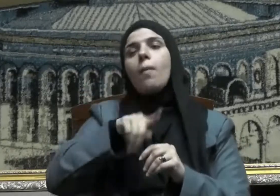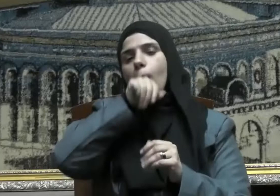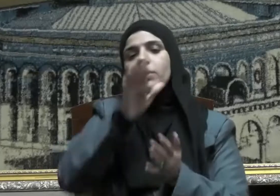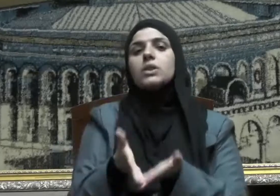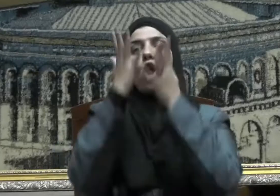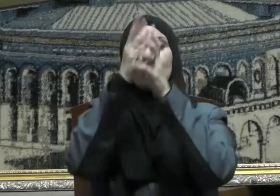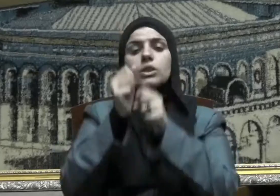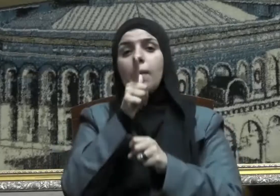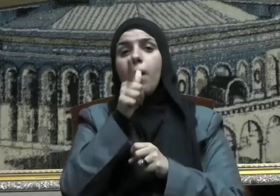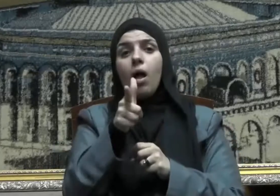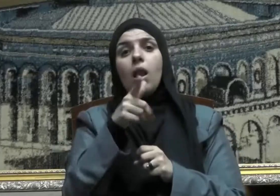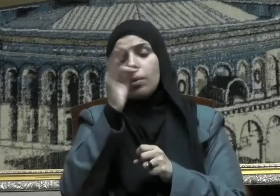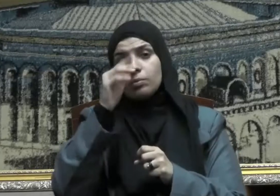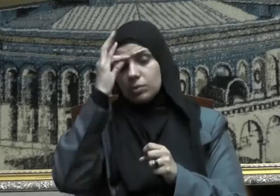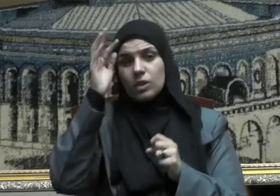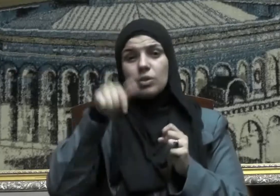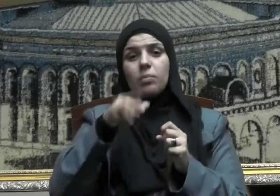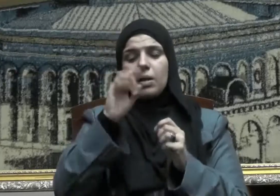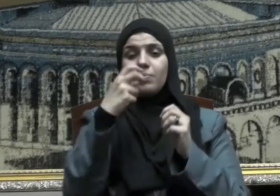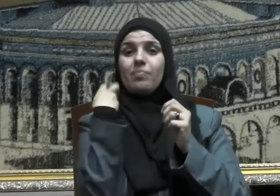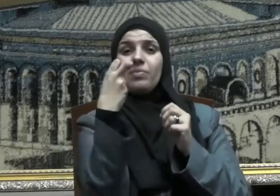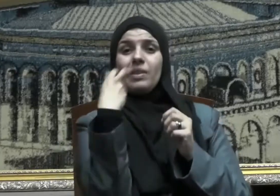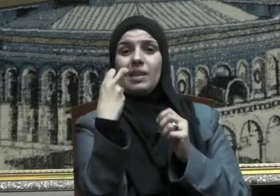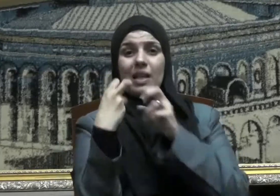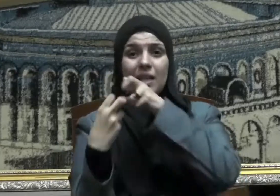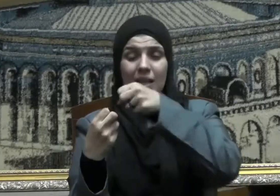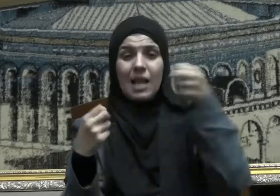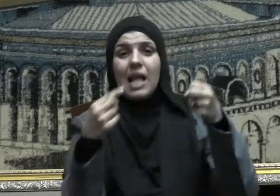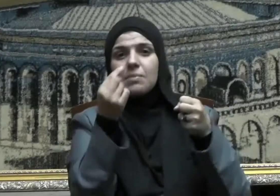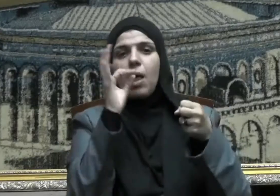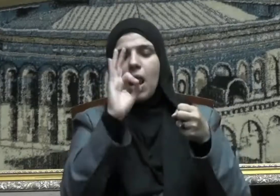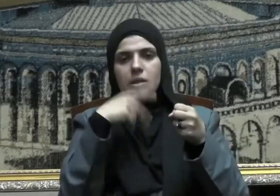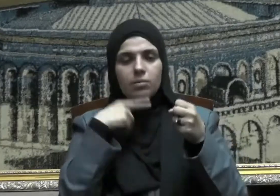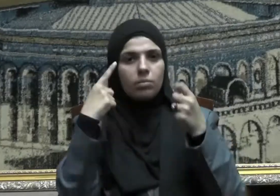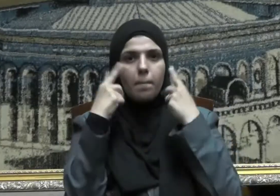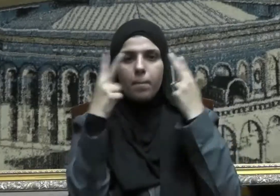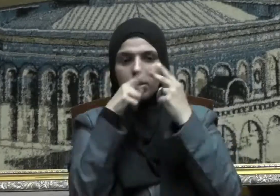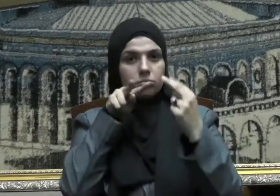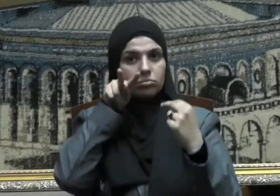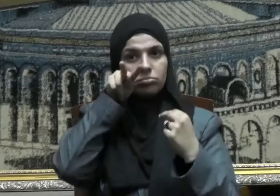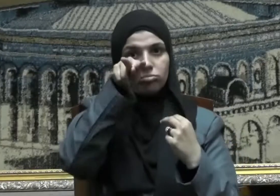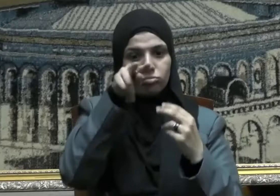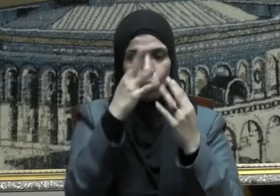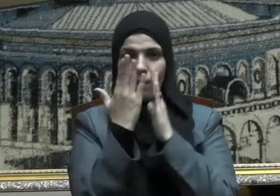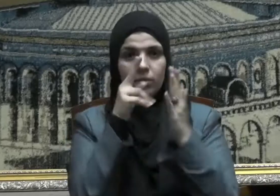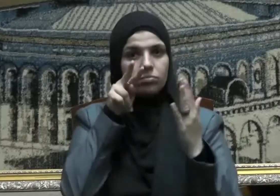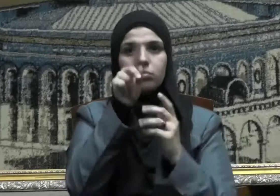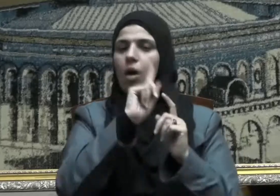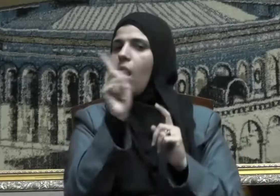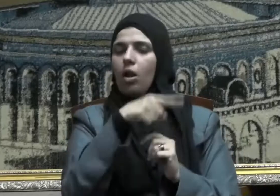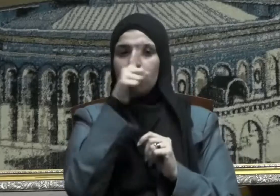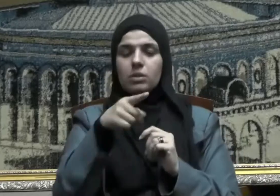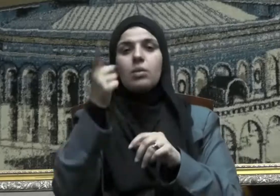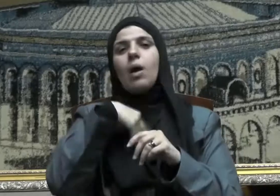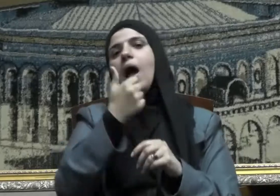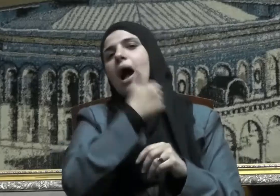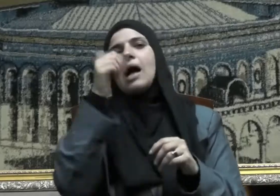الله عليه وسلم إنما جعل الاستئذان من أجل البصر وعن سعد بن